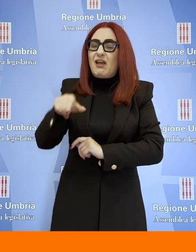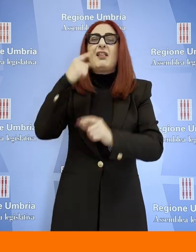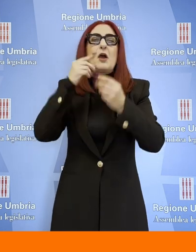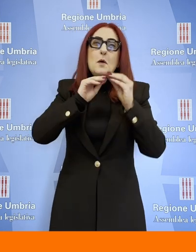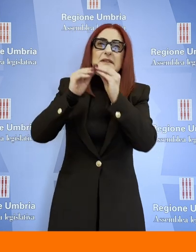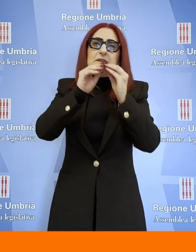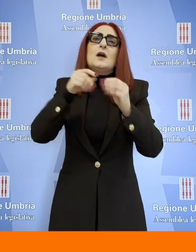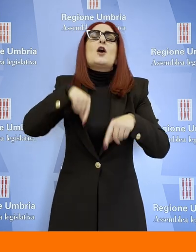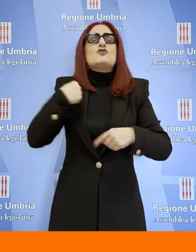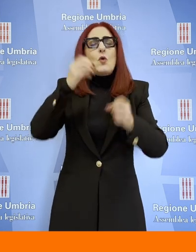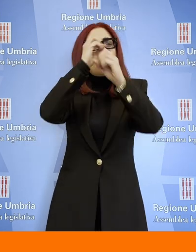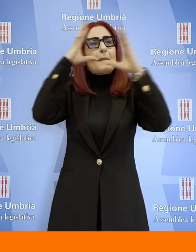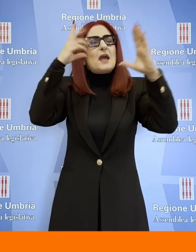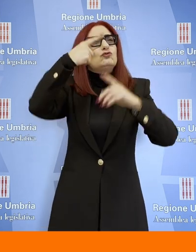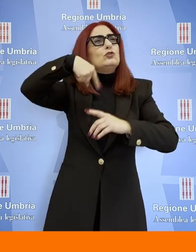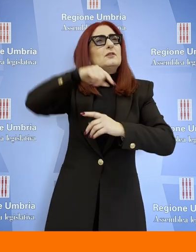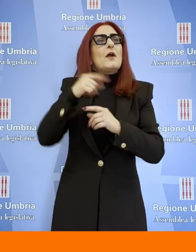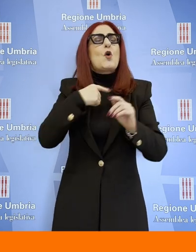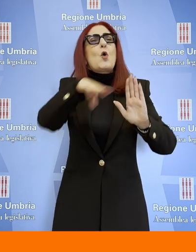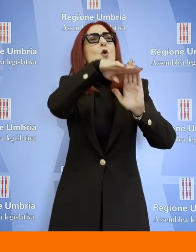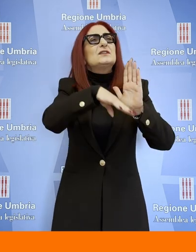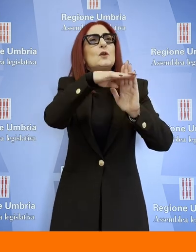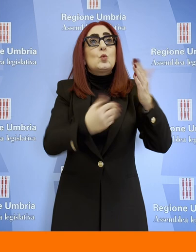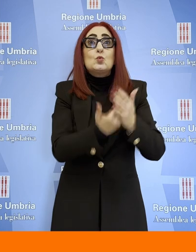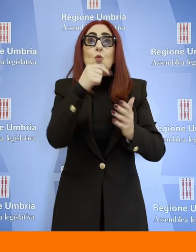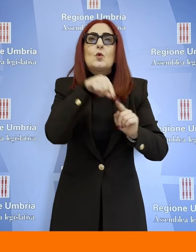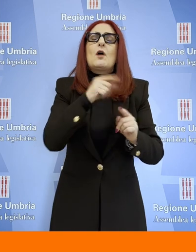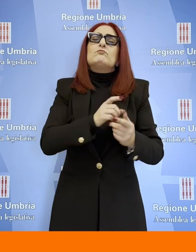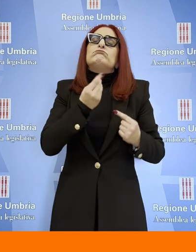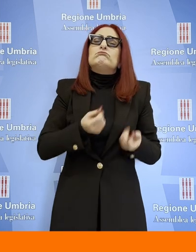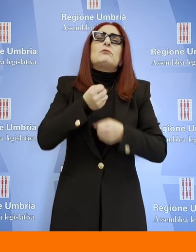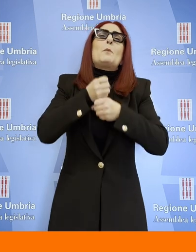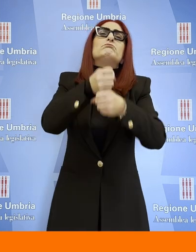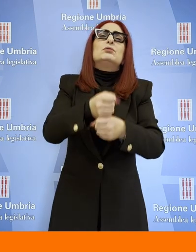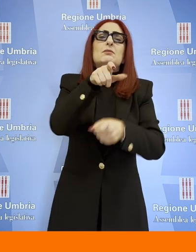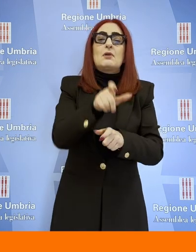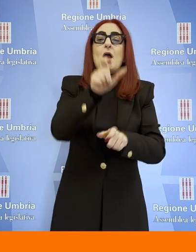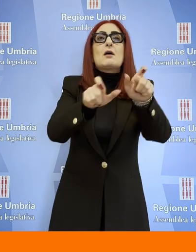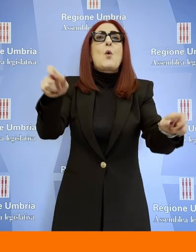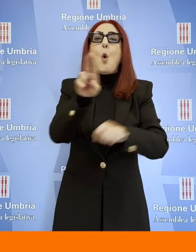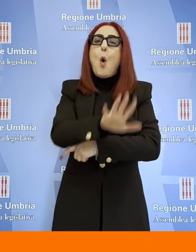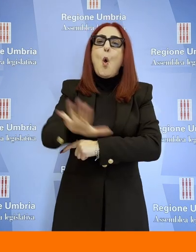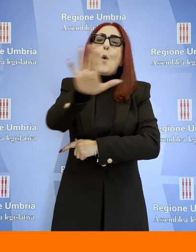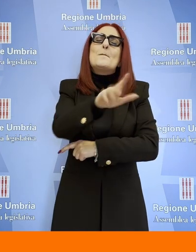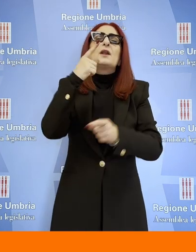costituzionale consegnare agli Umbri una costituzione che sia più inclusiva, che rispetti i diritti